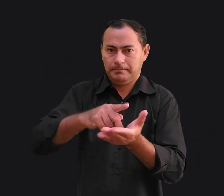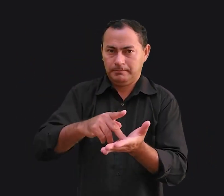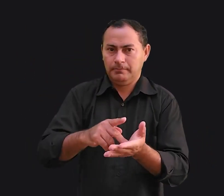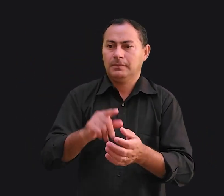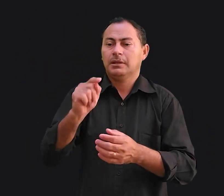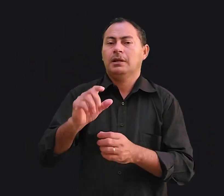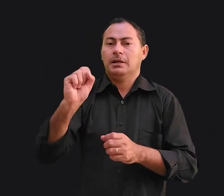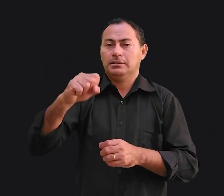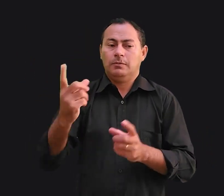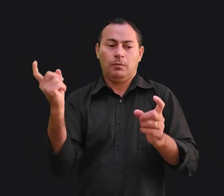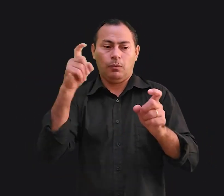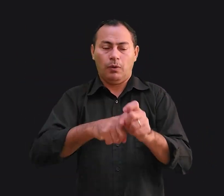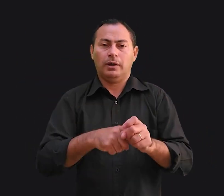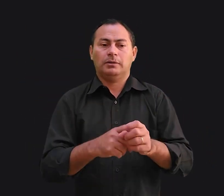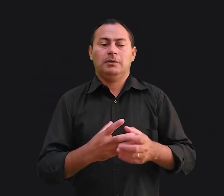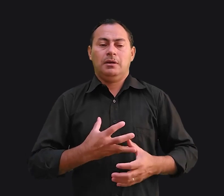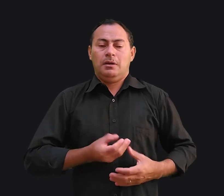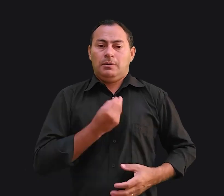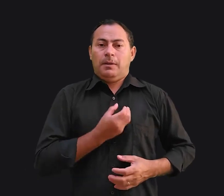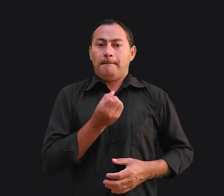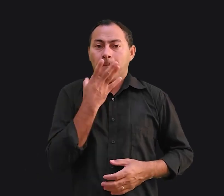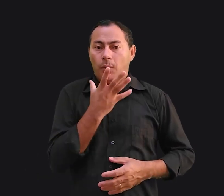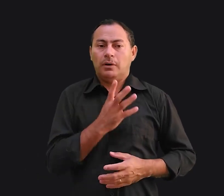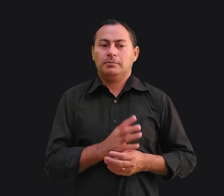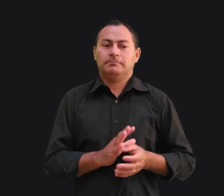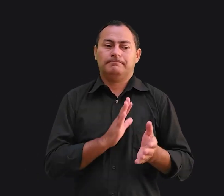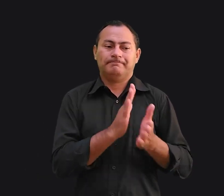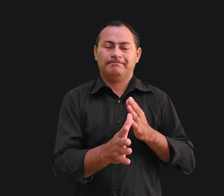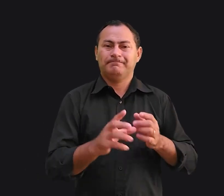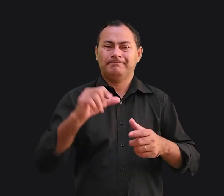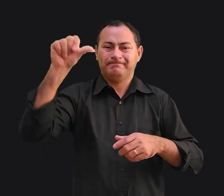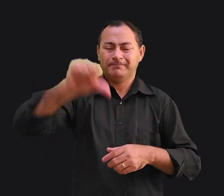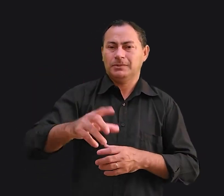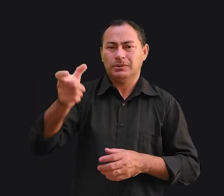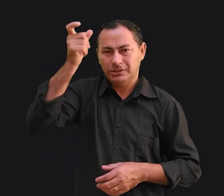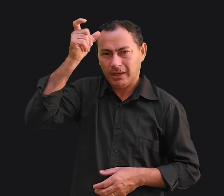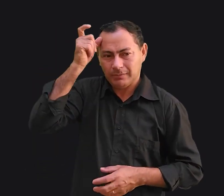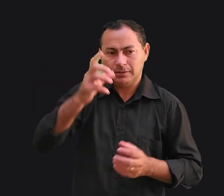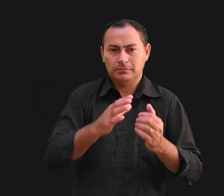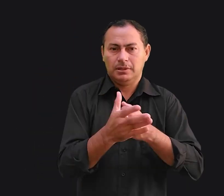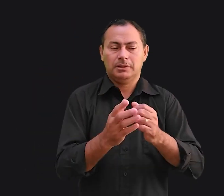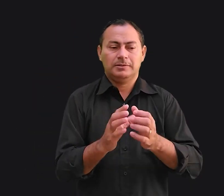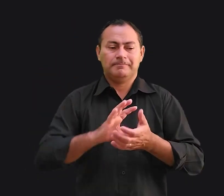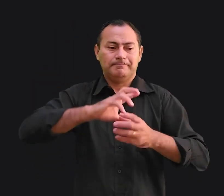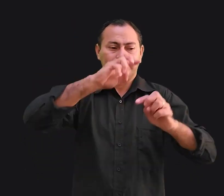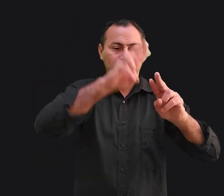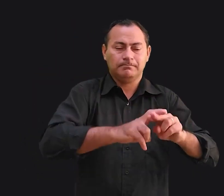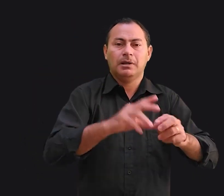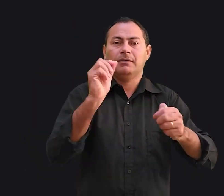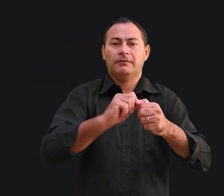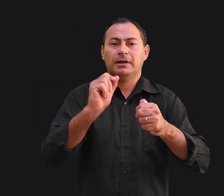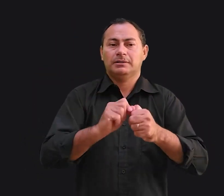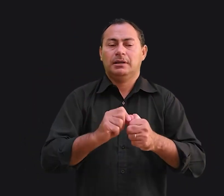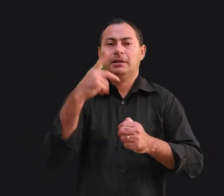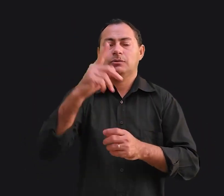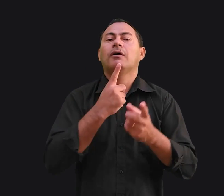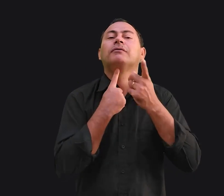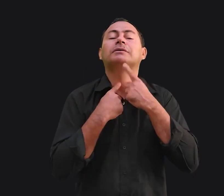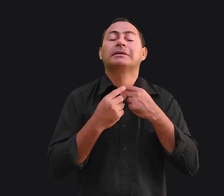para que assim voltem à sobriedade e escapem da armadilha do diabo que os aprisionou para fazerem a sua vontade.